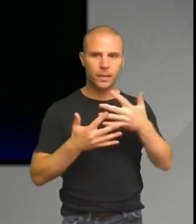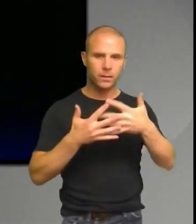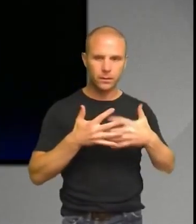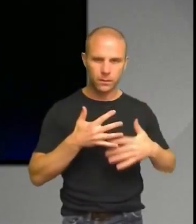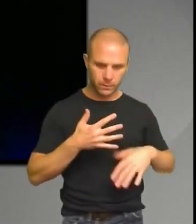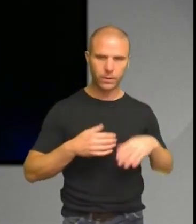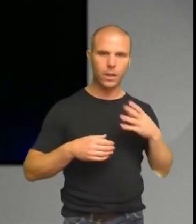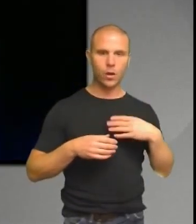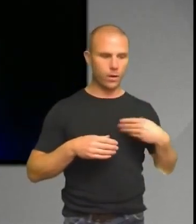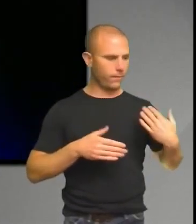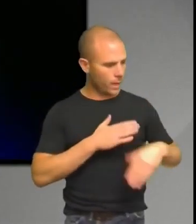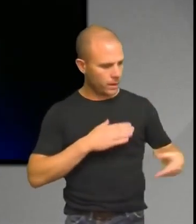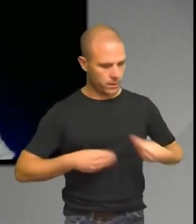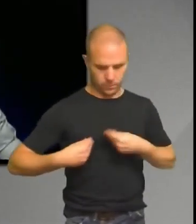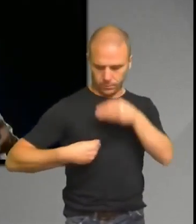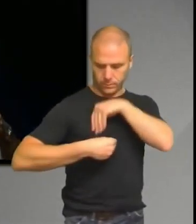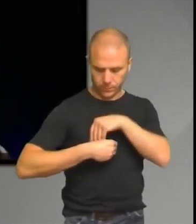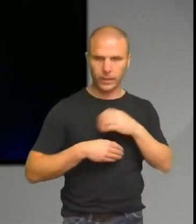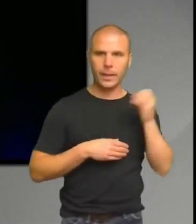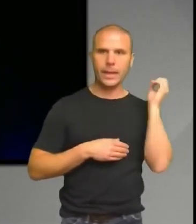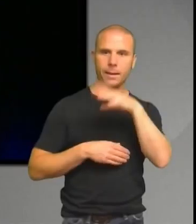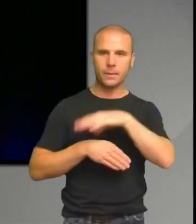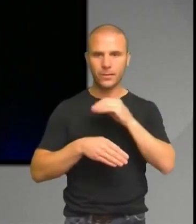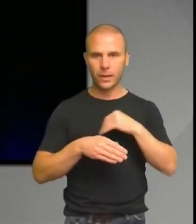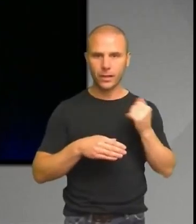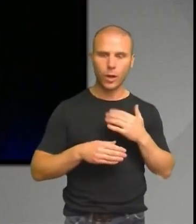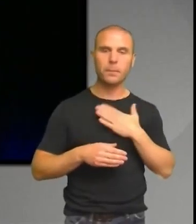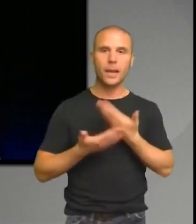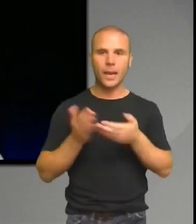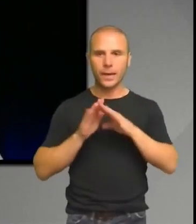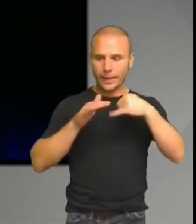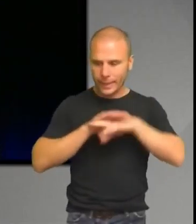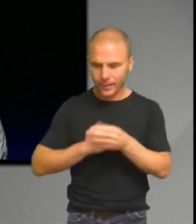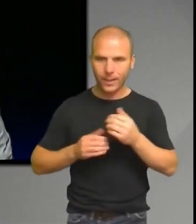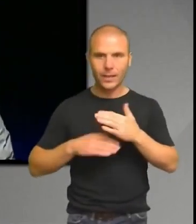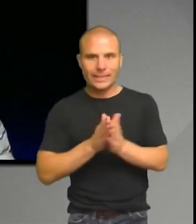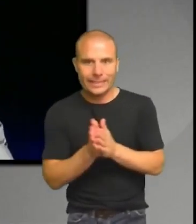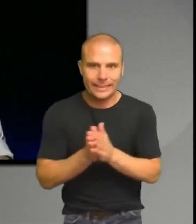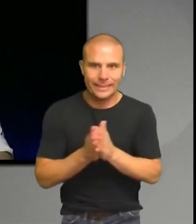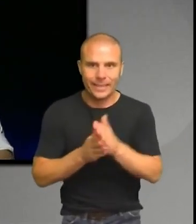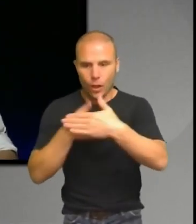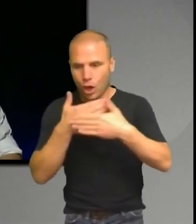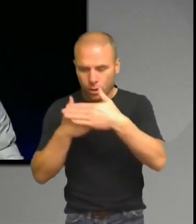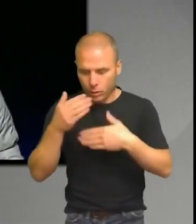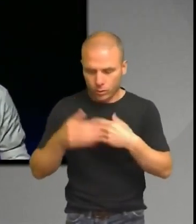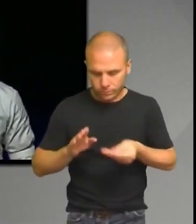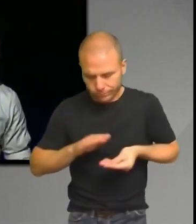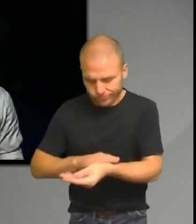min ficka. Och till Sverige. In till mitt rum i min lägenhet. In med DVD-en i min dator. Och så började jag analysera. Efter